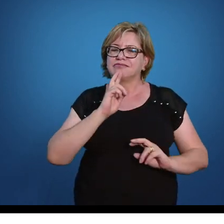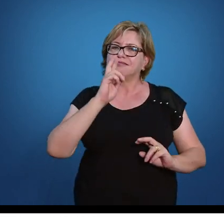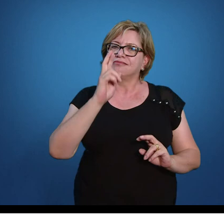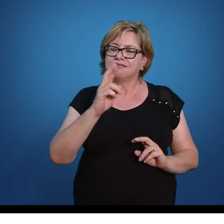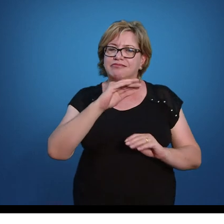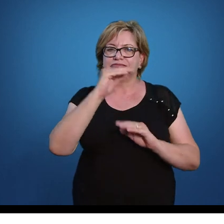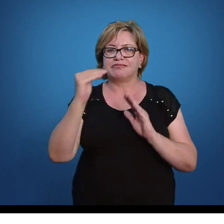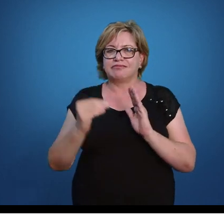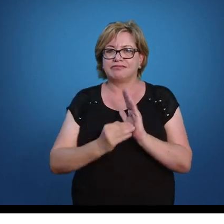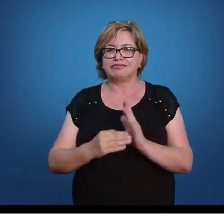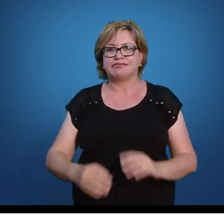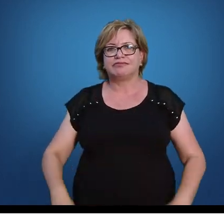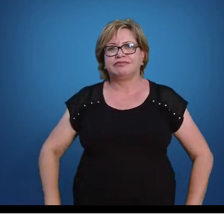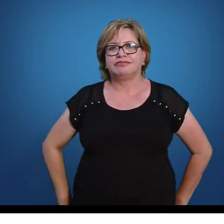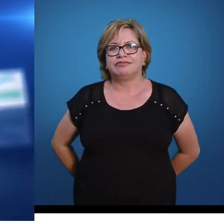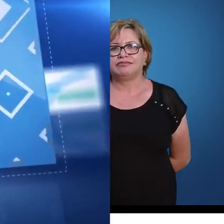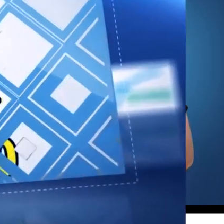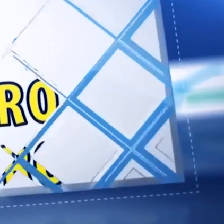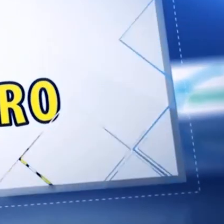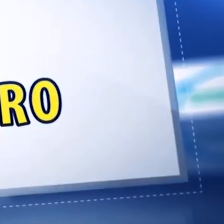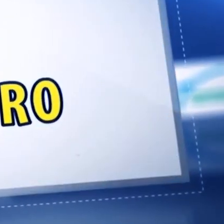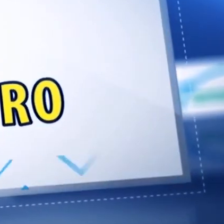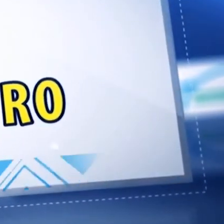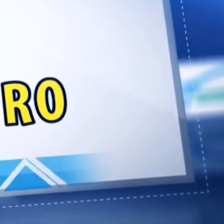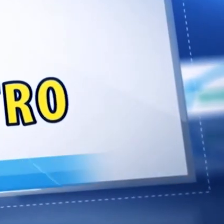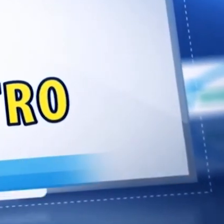Então,